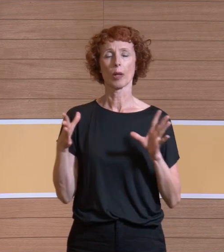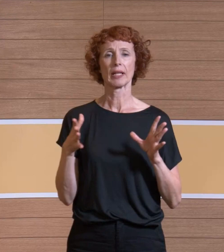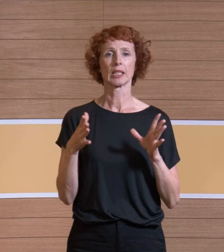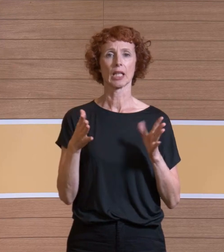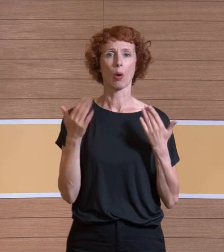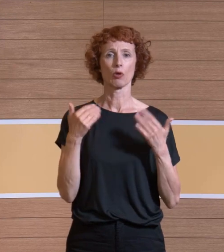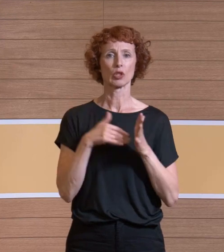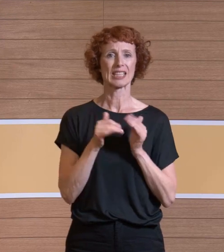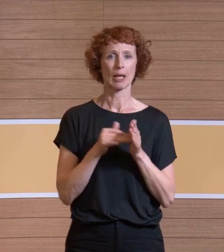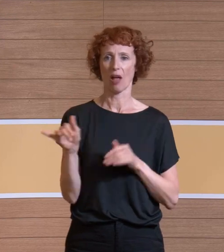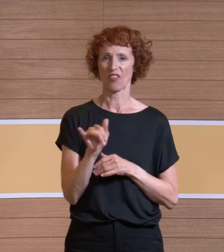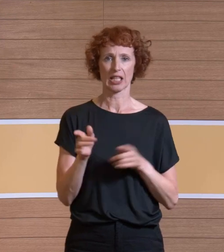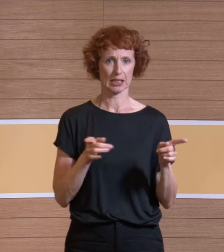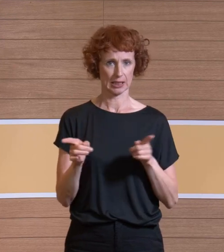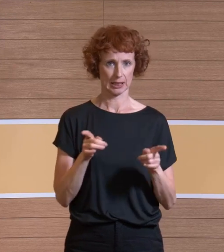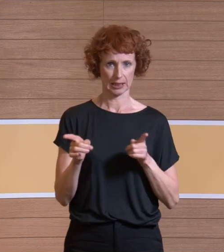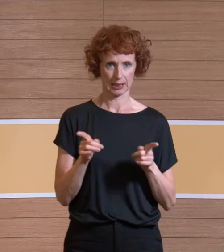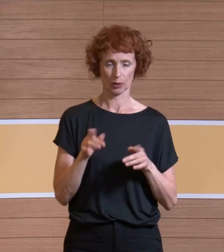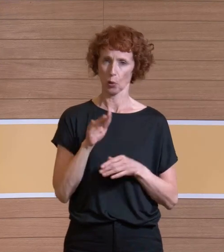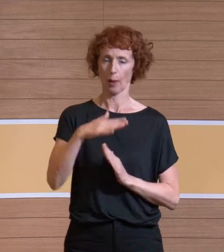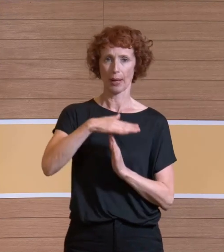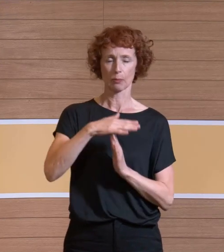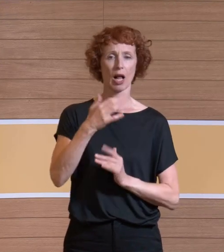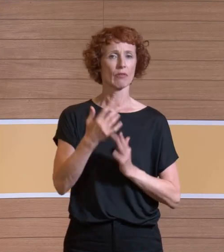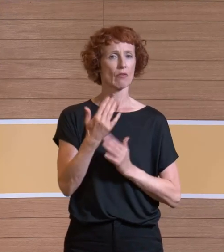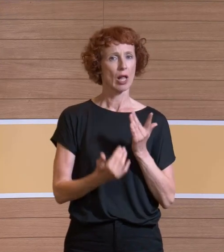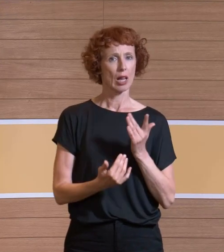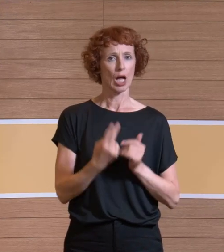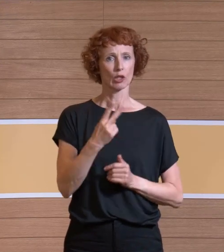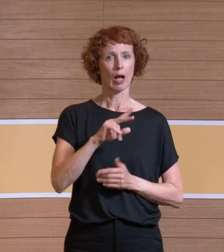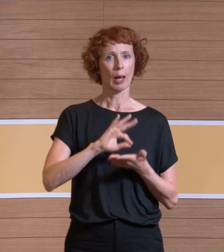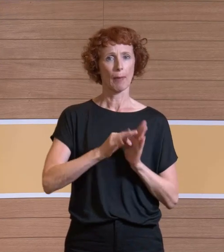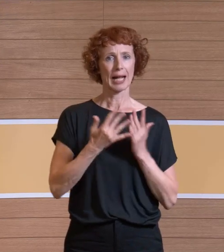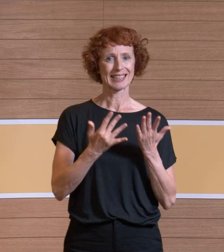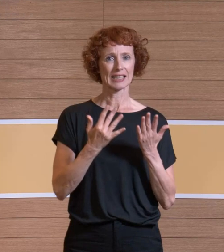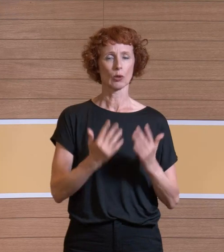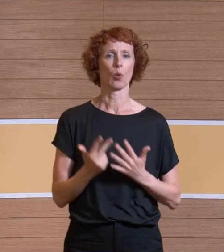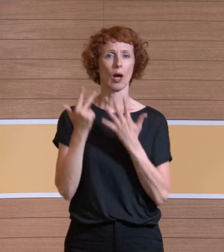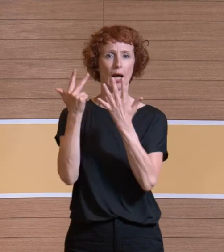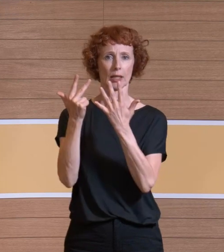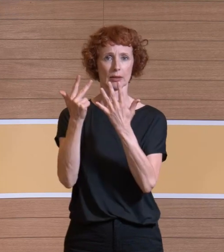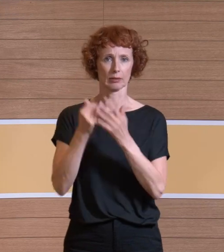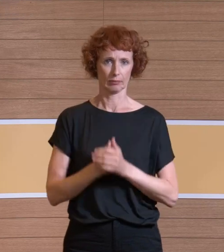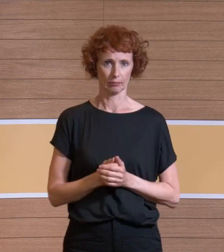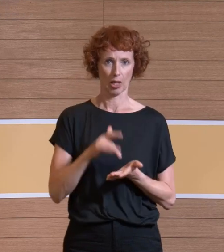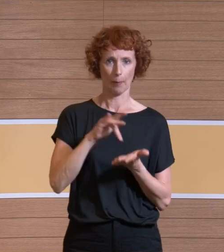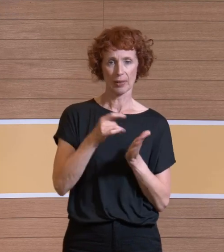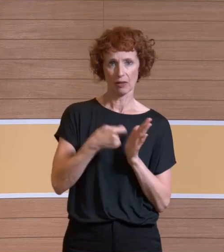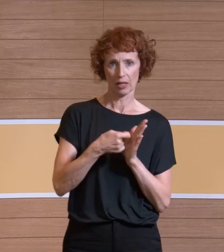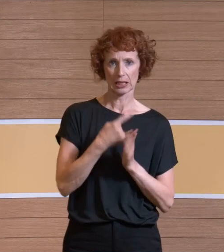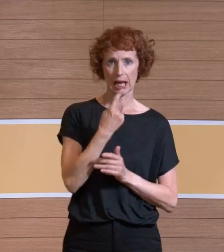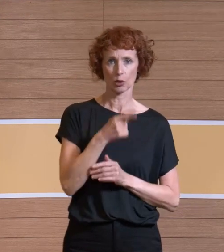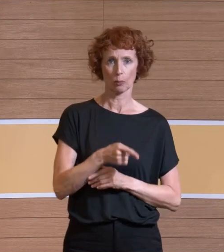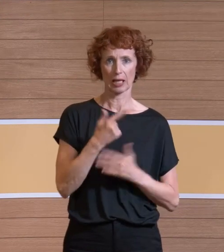was in dem OP installiert war, lag so bei 2 mal 10 hoch 8. Der Mittelwert ungefähr bei 1